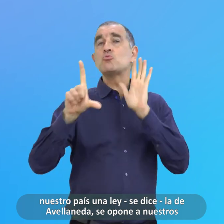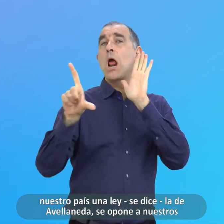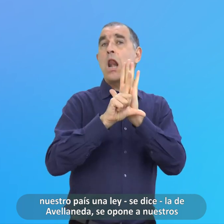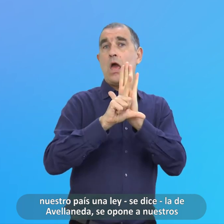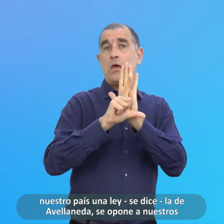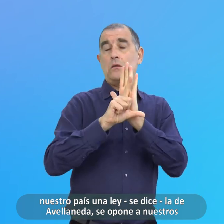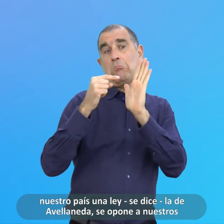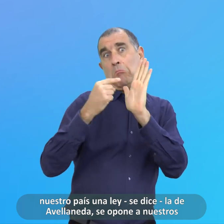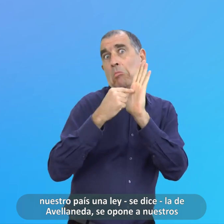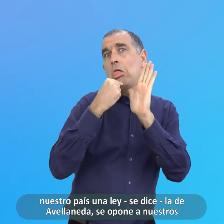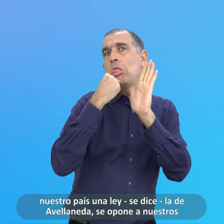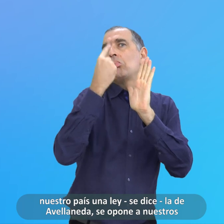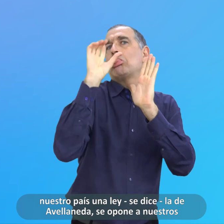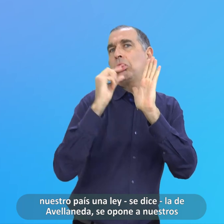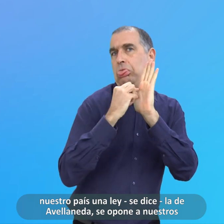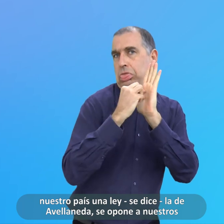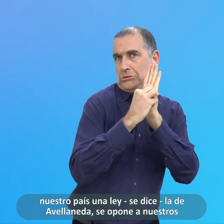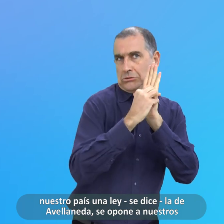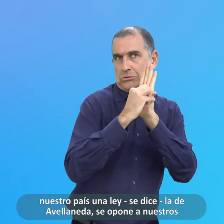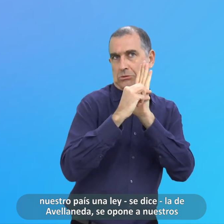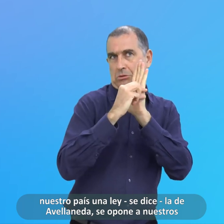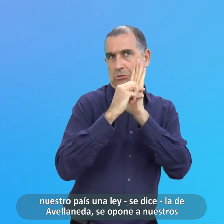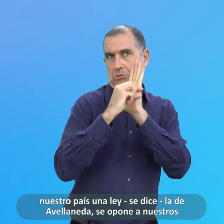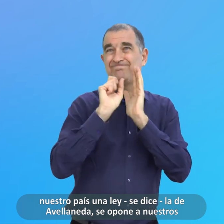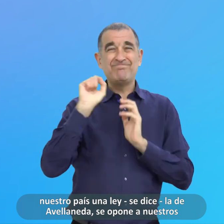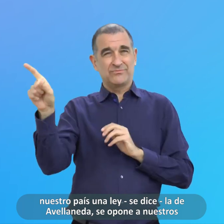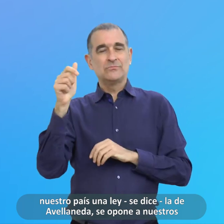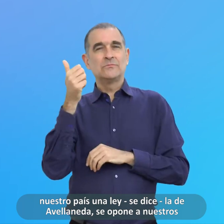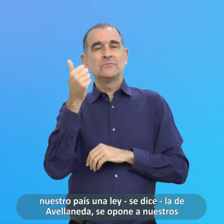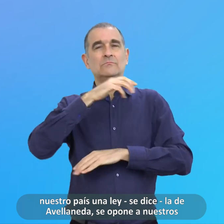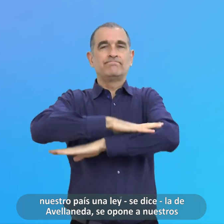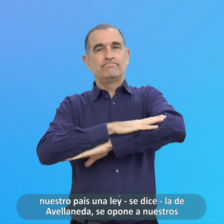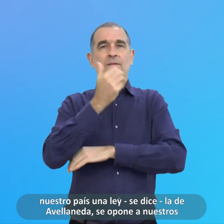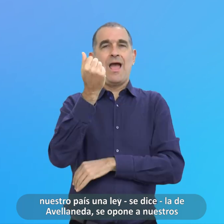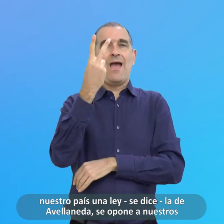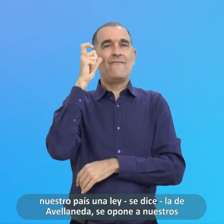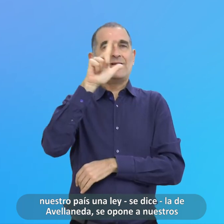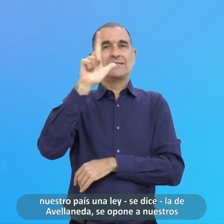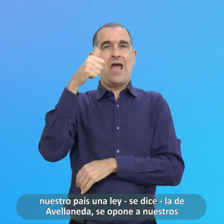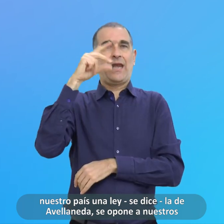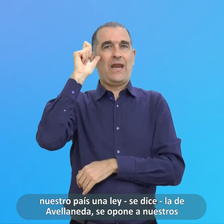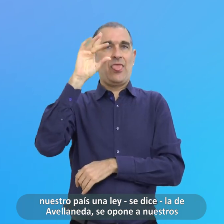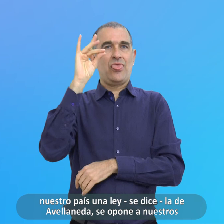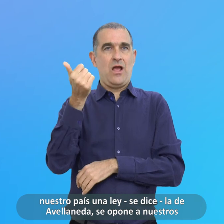Se Opone A Nuestros Anhelos Pues A